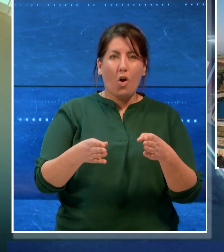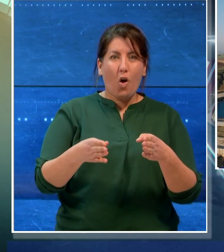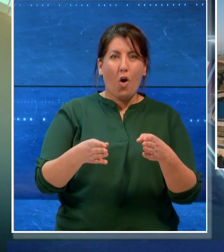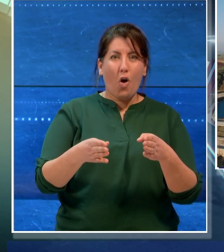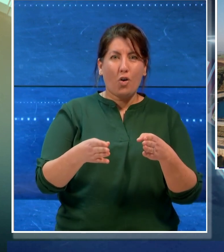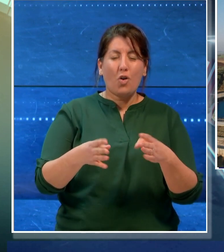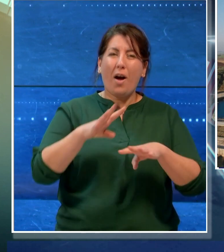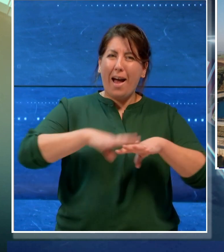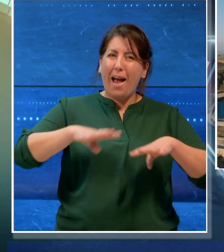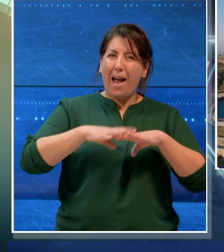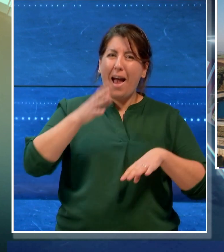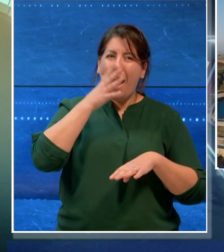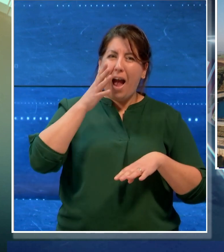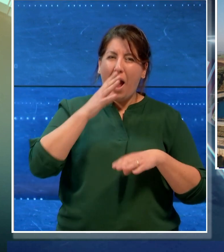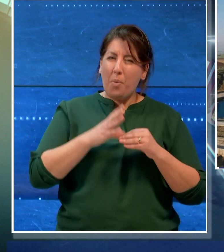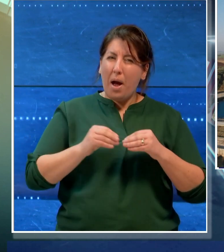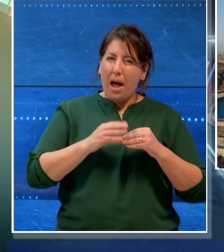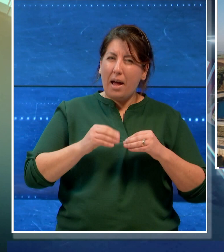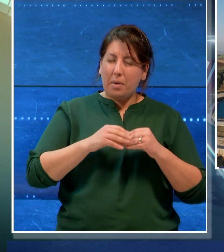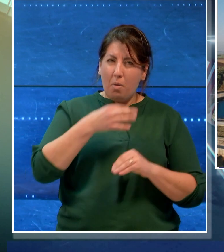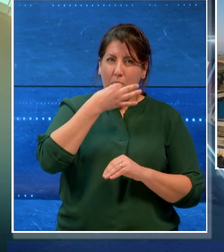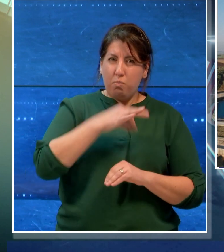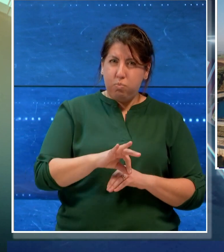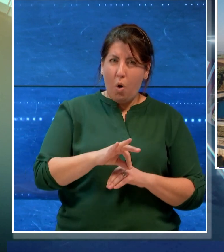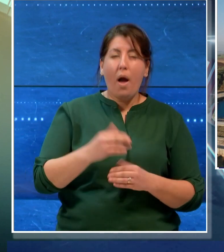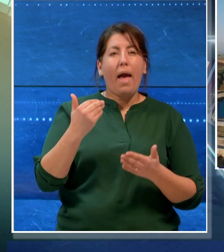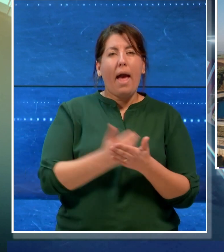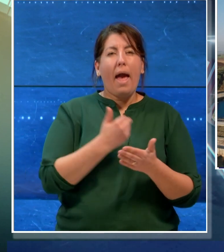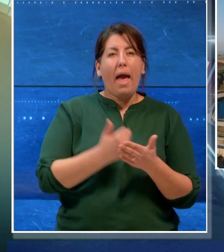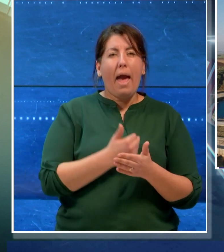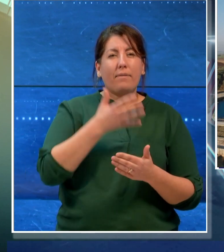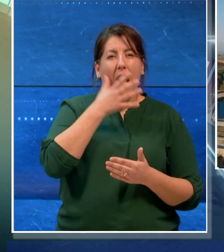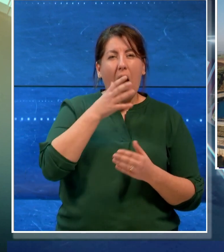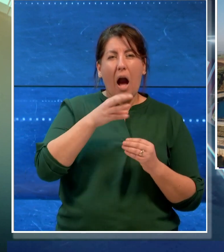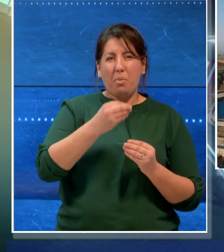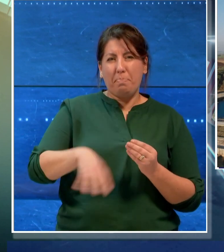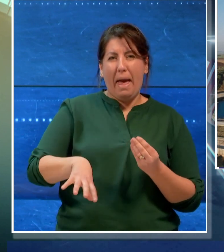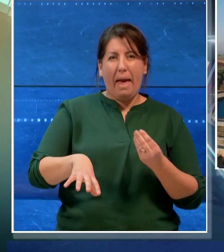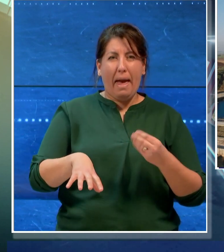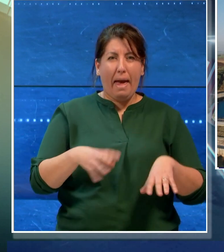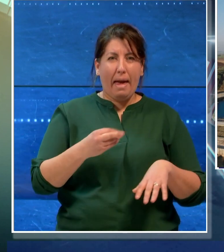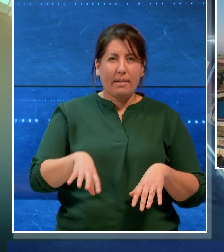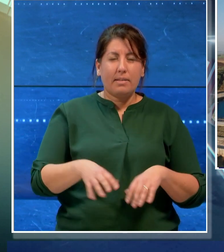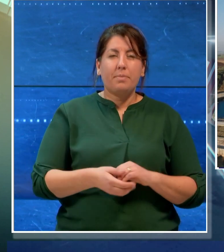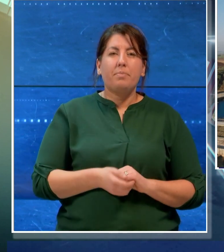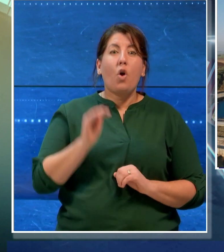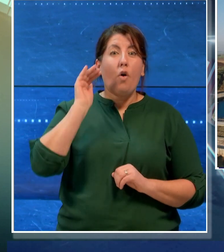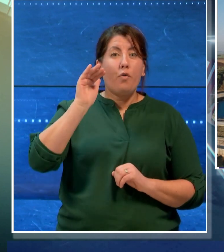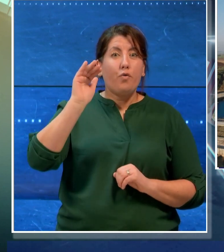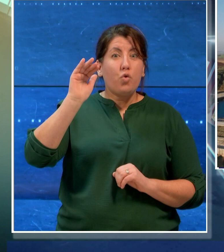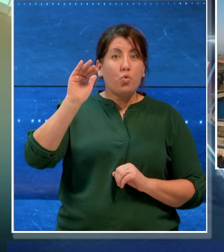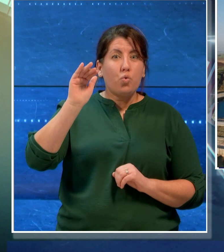delle reti e di riduzione delle perdite e nel prossimo futuro potrà